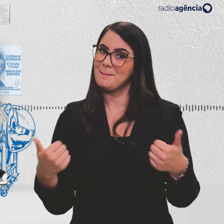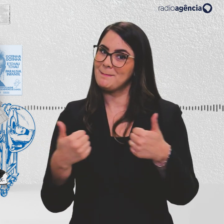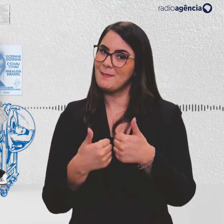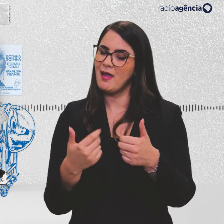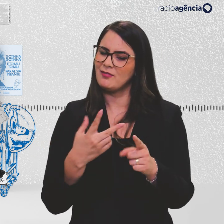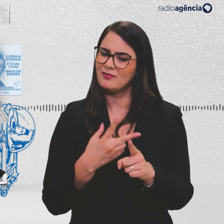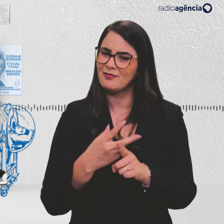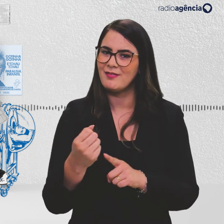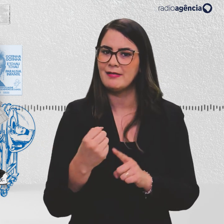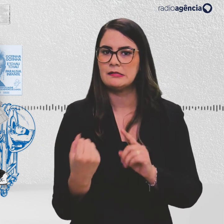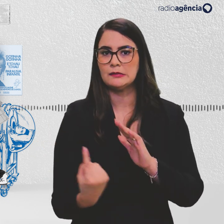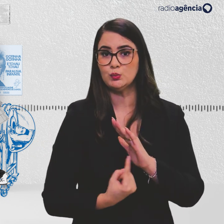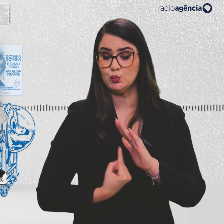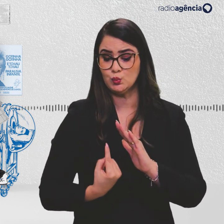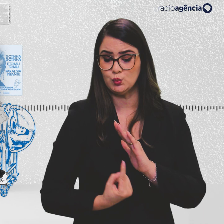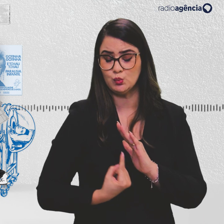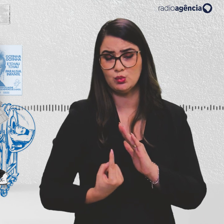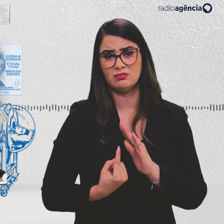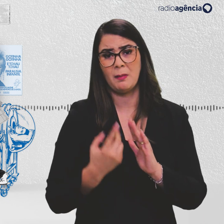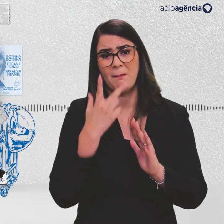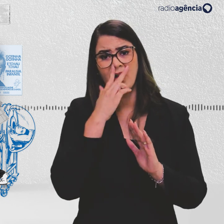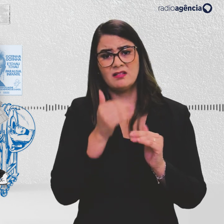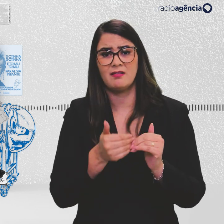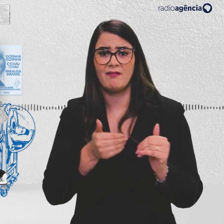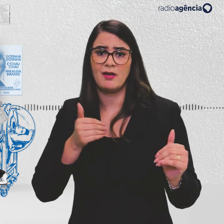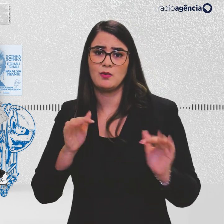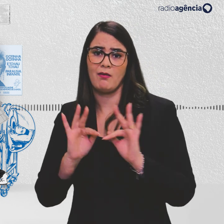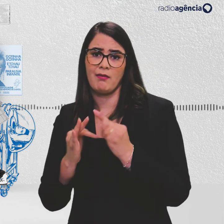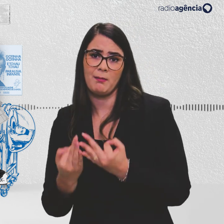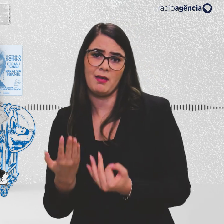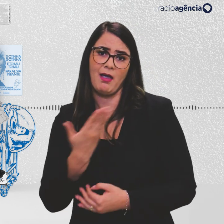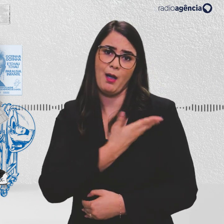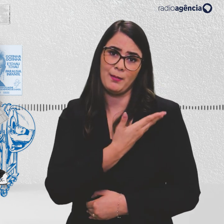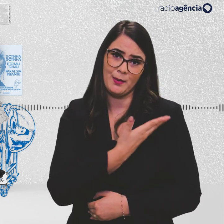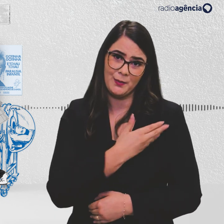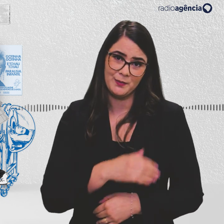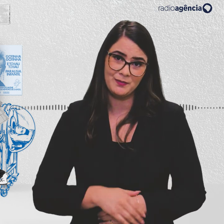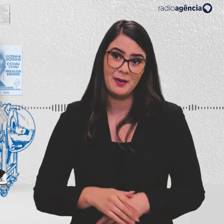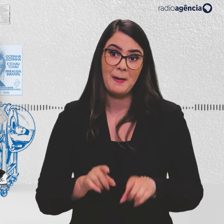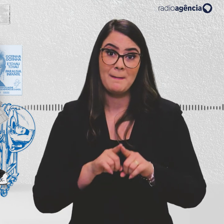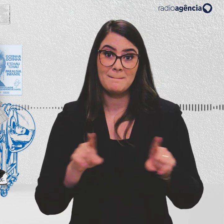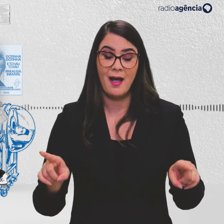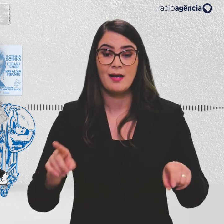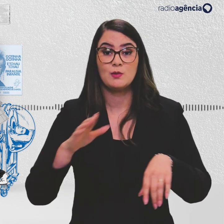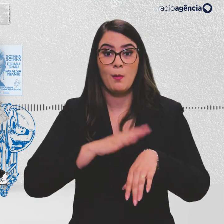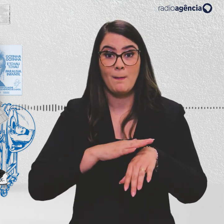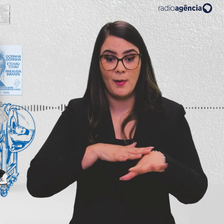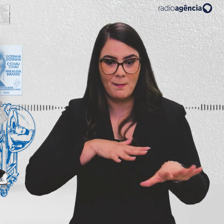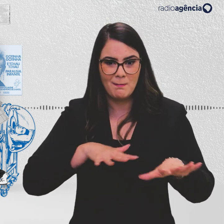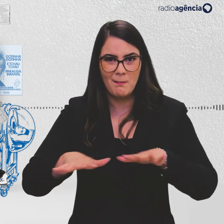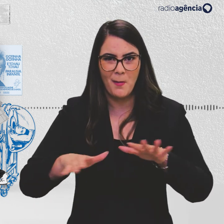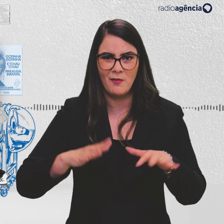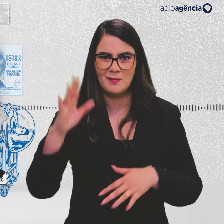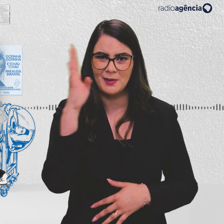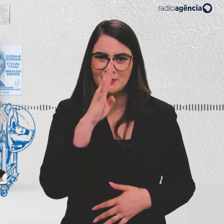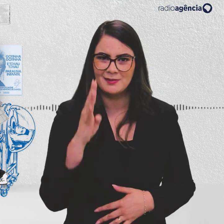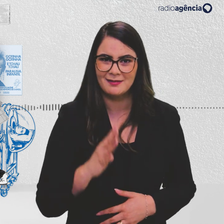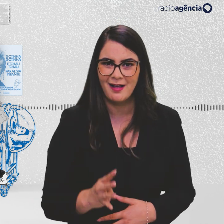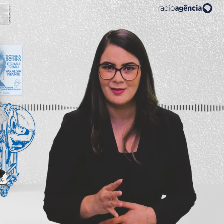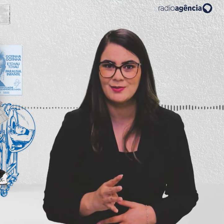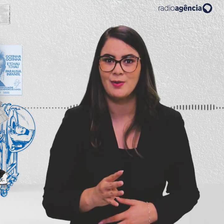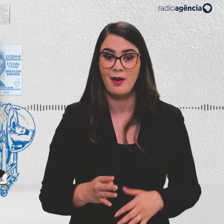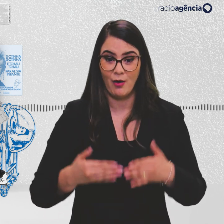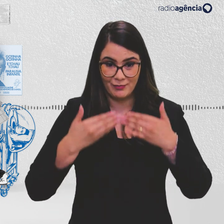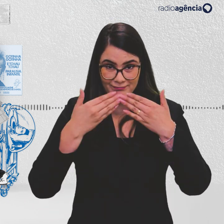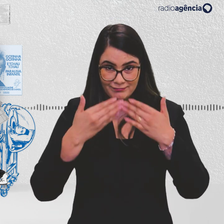de vencer o isolamento social que nos afastou da família e dos amigos. Mas quando o Movimento Nacional pela Vacinação foi